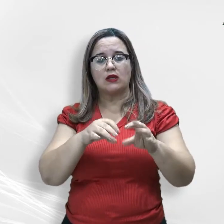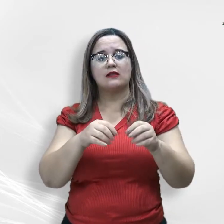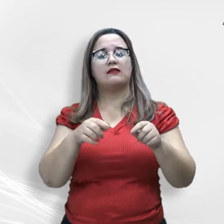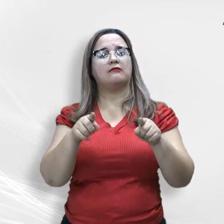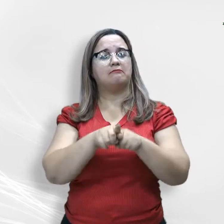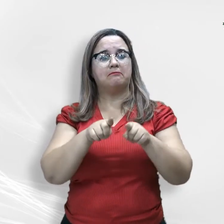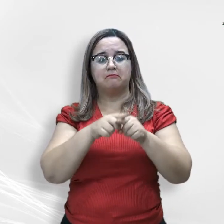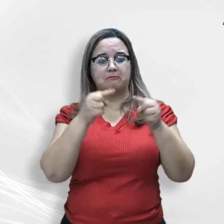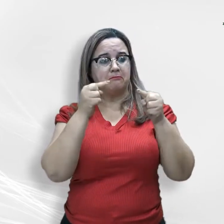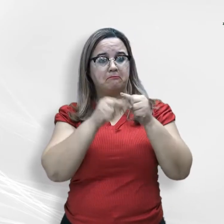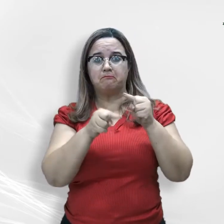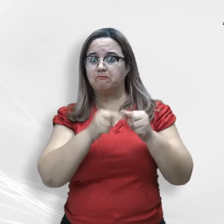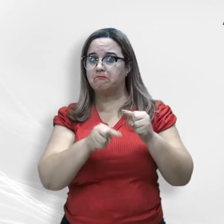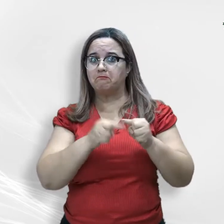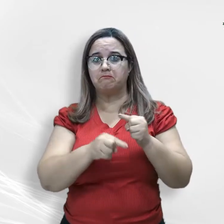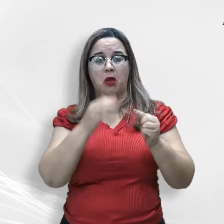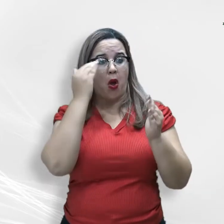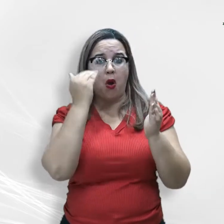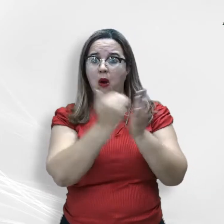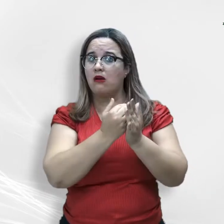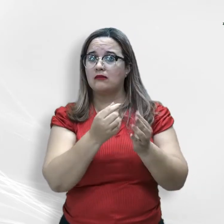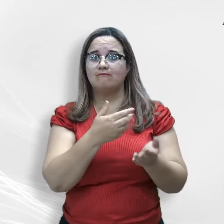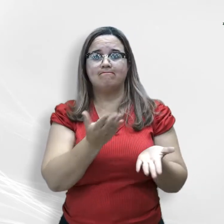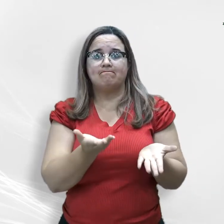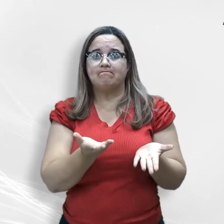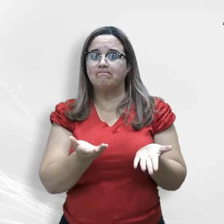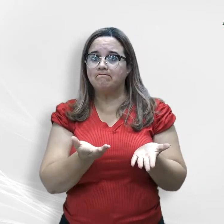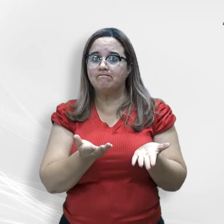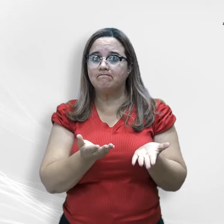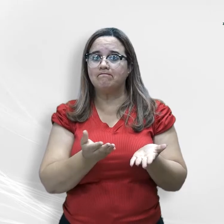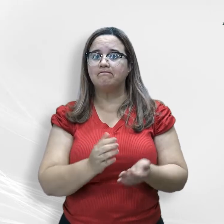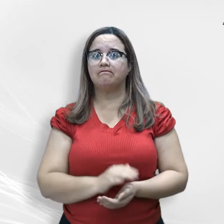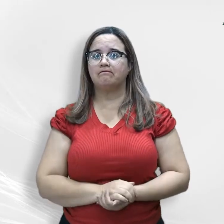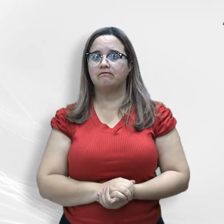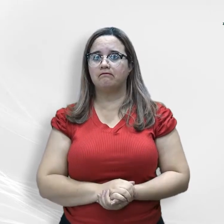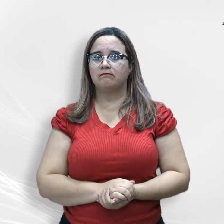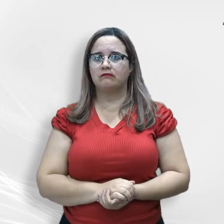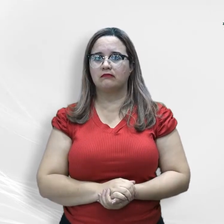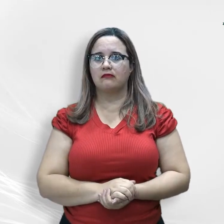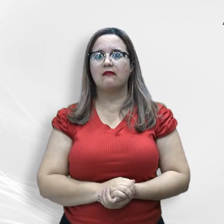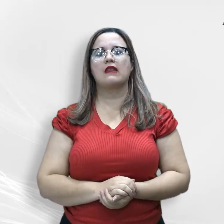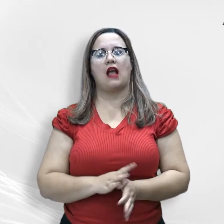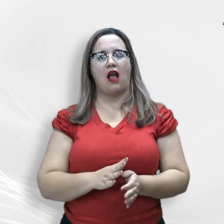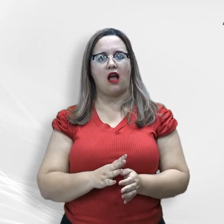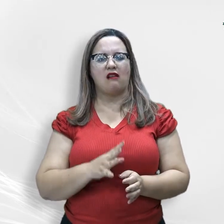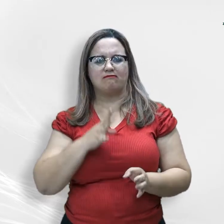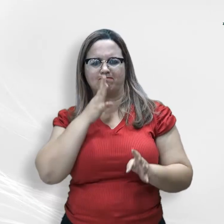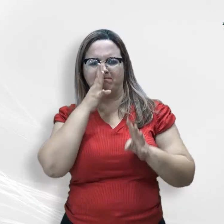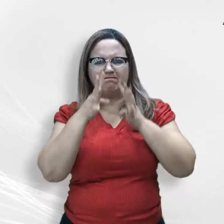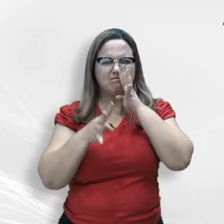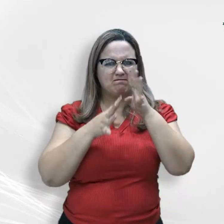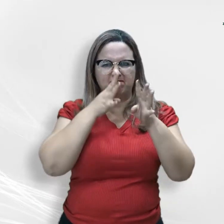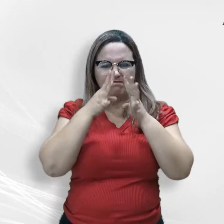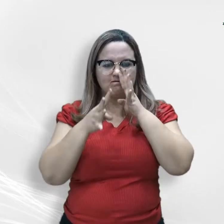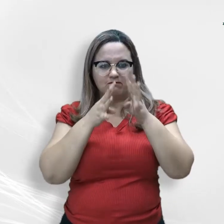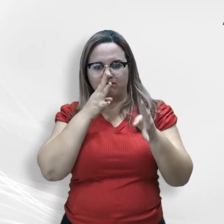adoção de outras medidas que dizem respeito à educação em nível estadual. Essa invasão de competência certamente